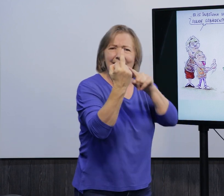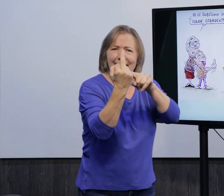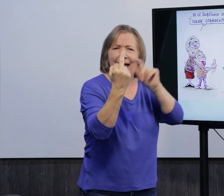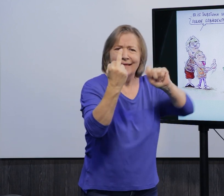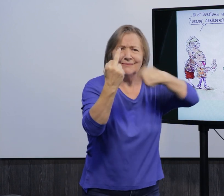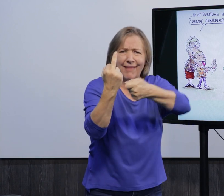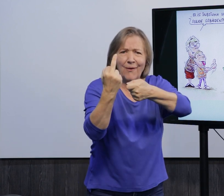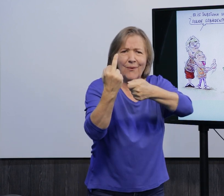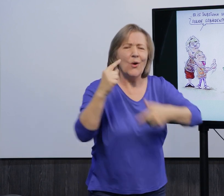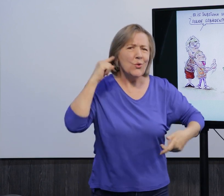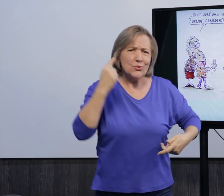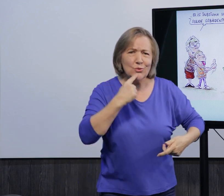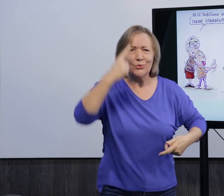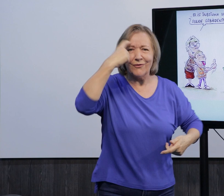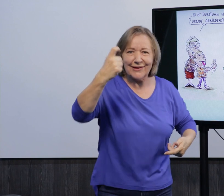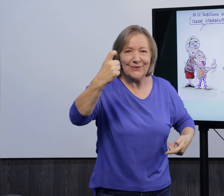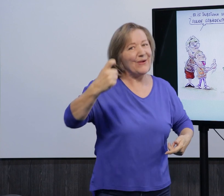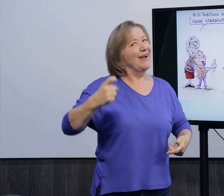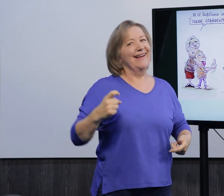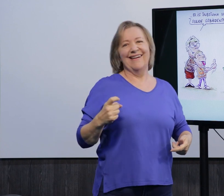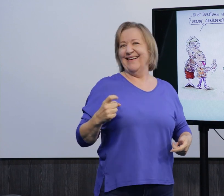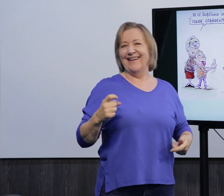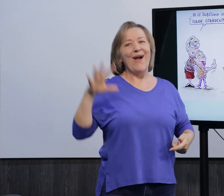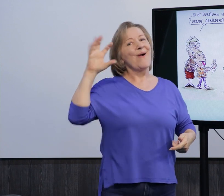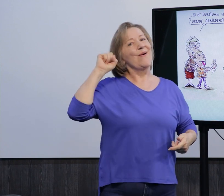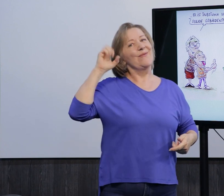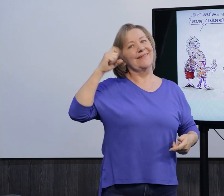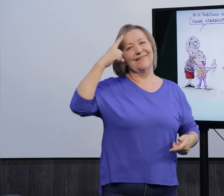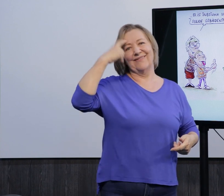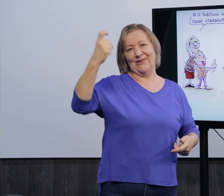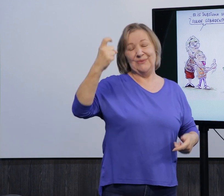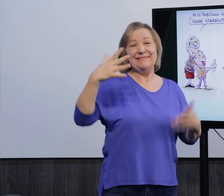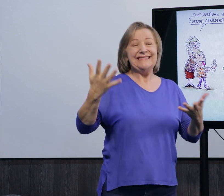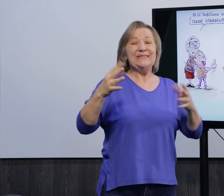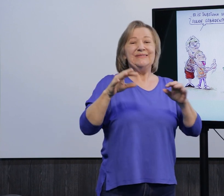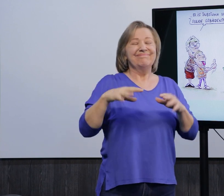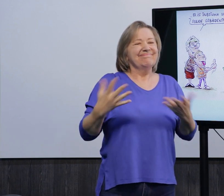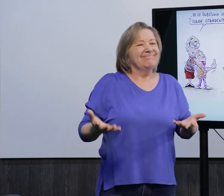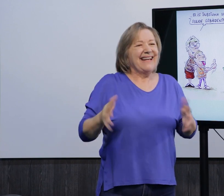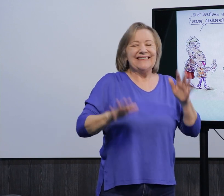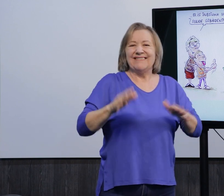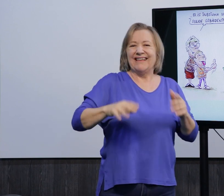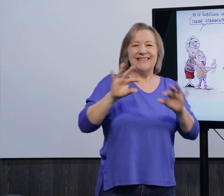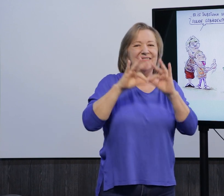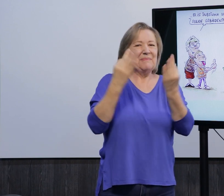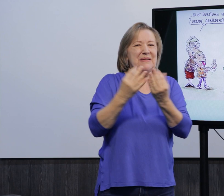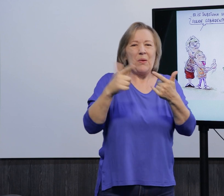Mas isso aqui é um sinal? O surdo, né, inventou isso? Não, isso não é língua de sinais, isso é um gesto comum usado por todos os